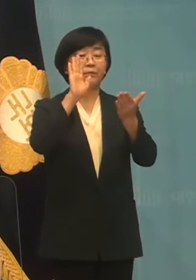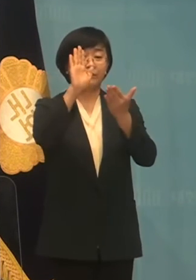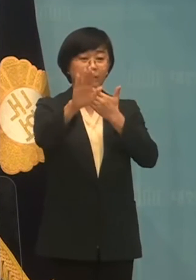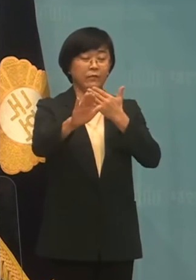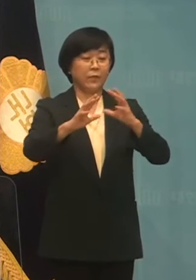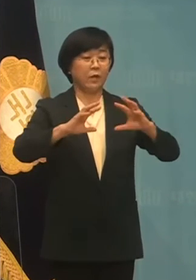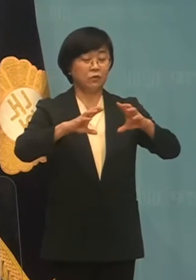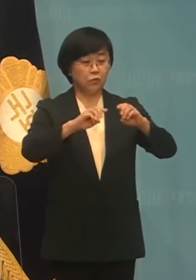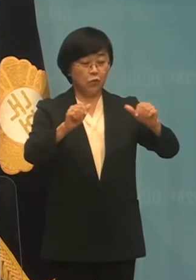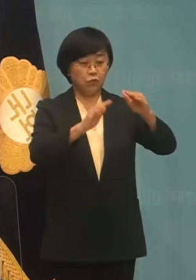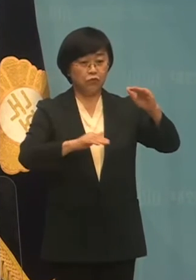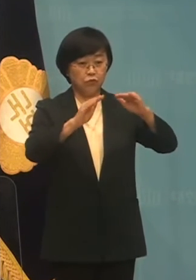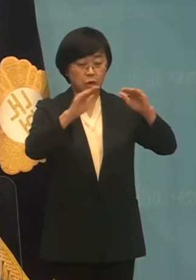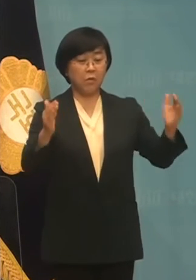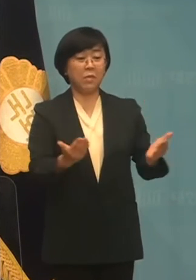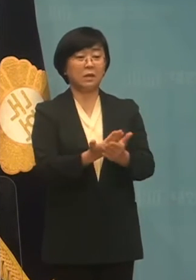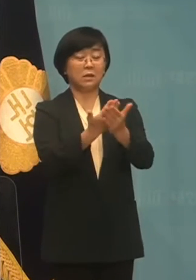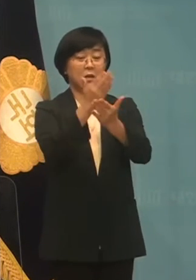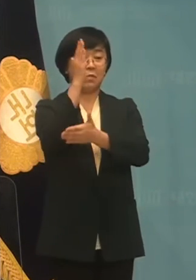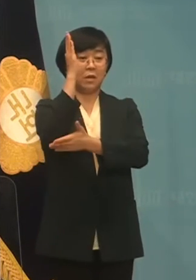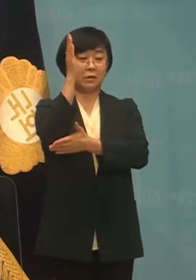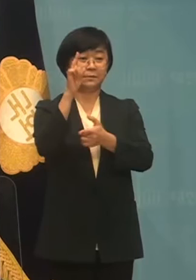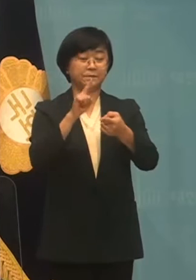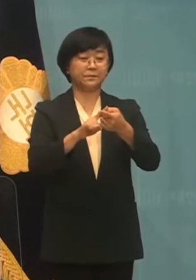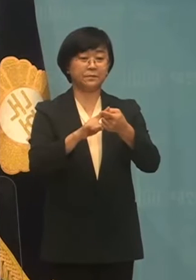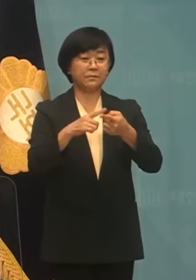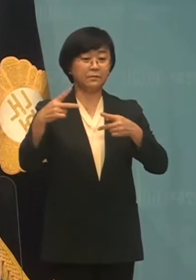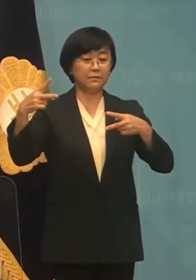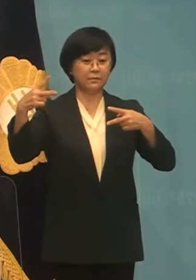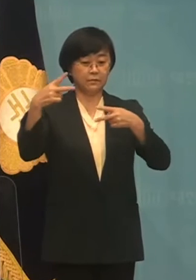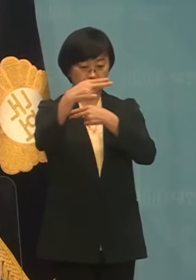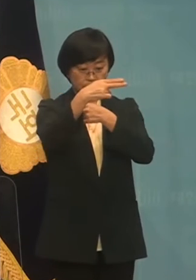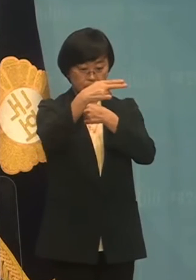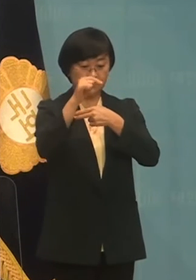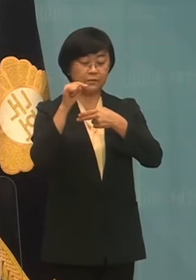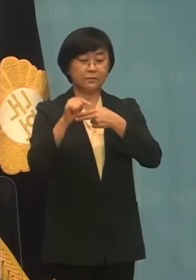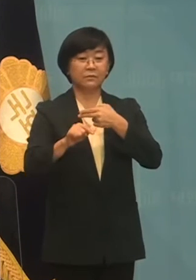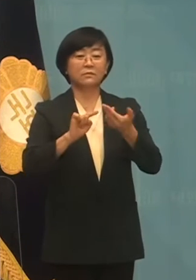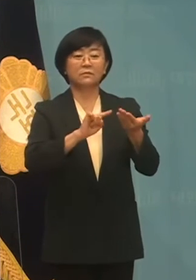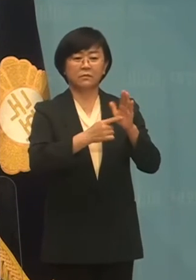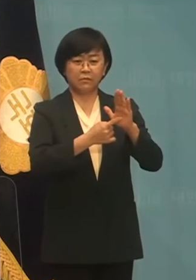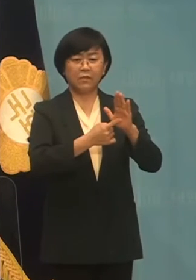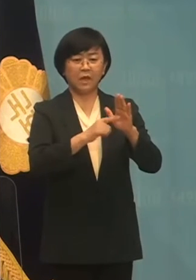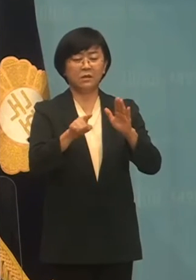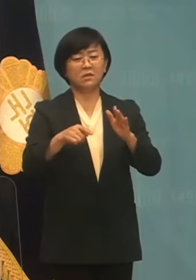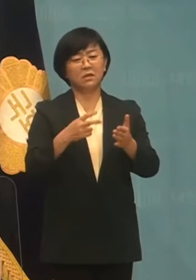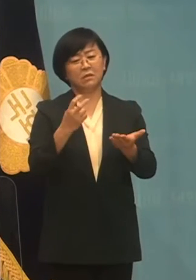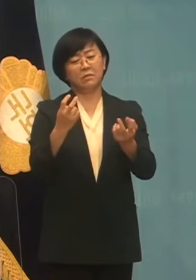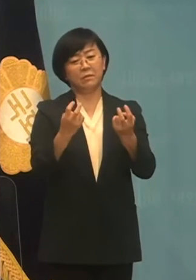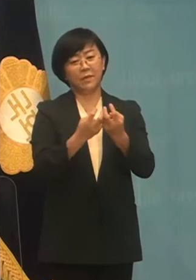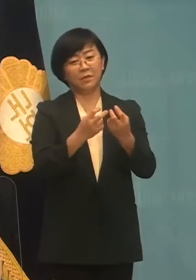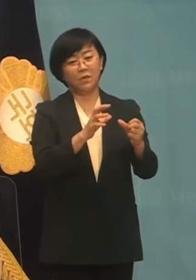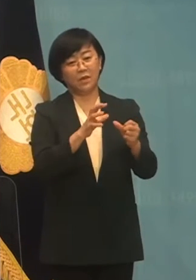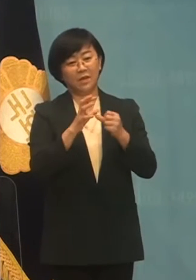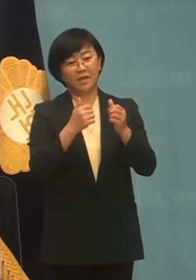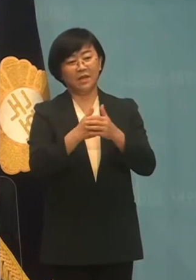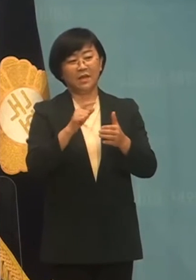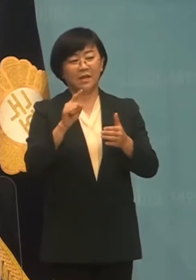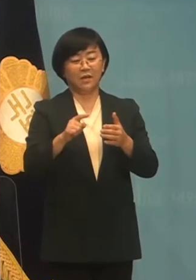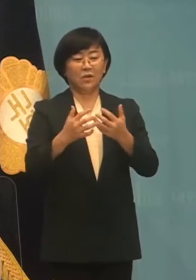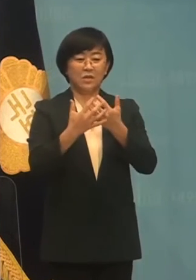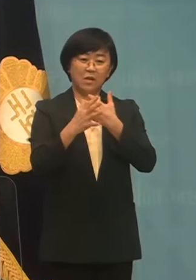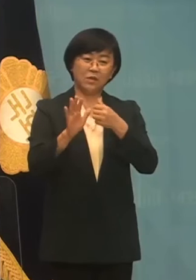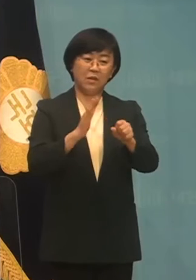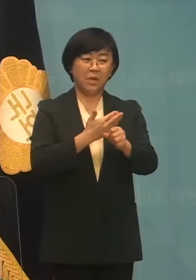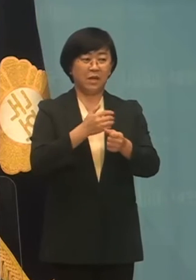국토 균형 발전에 대한 발언을 앞뒤를 잘라 공간을 호도하는 전형적인 수법으로 여론 왜곡